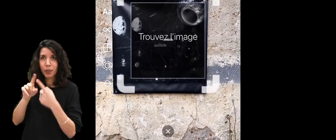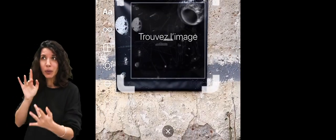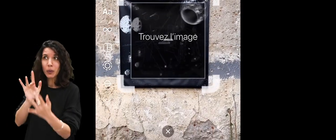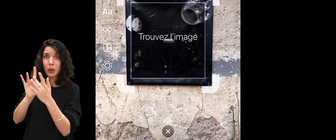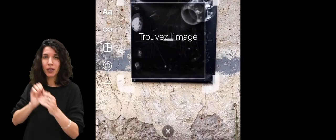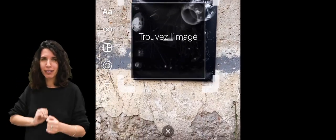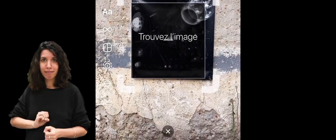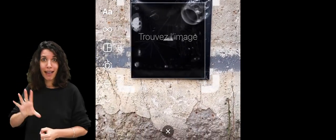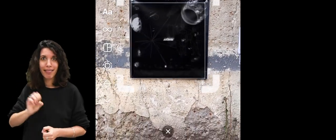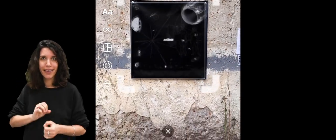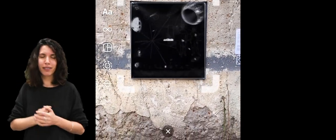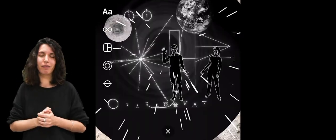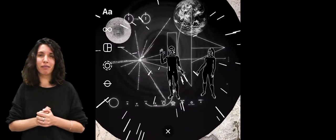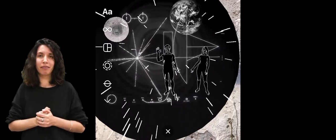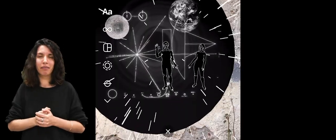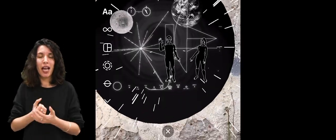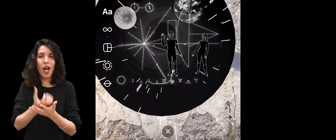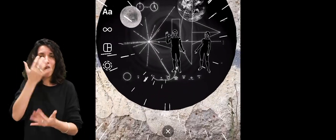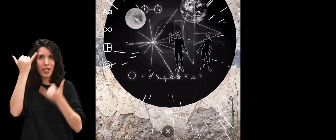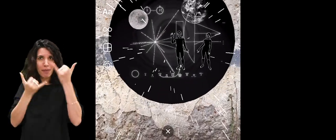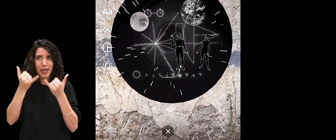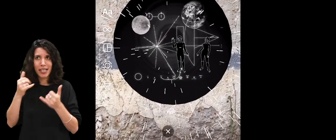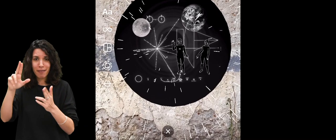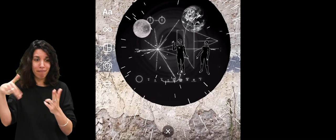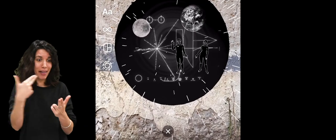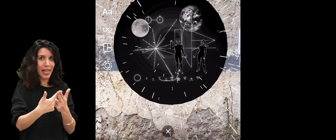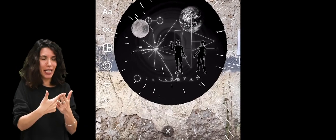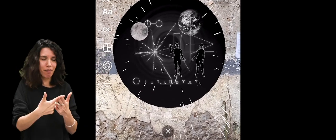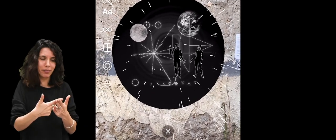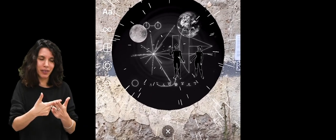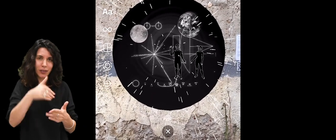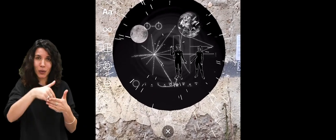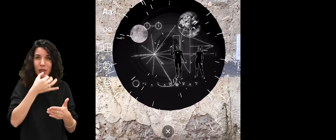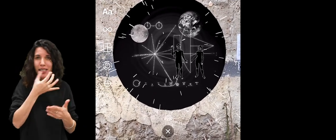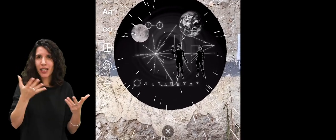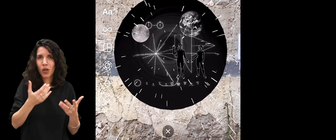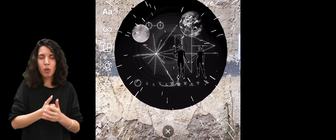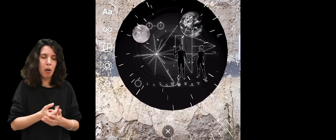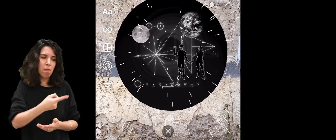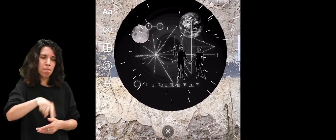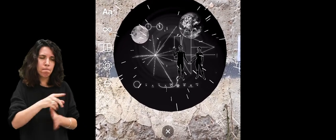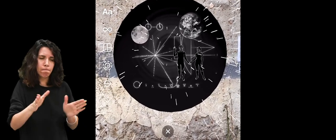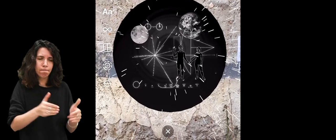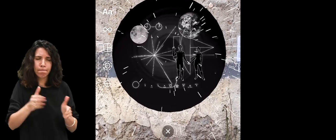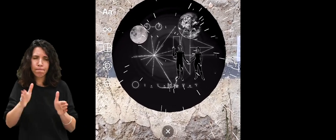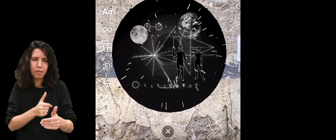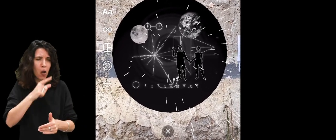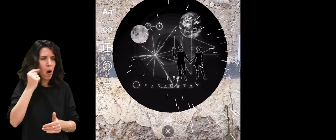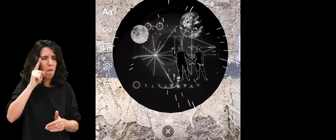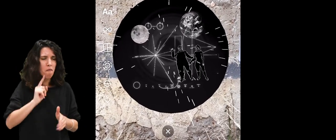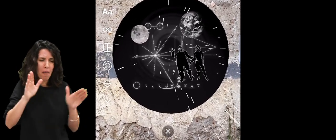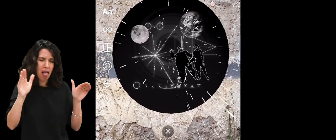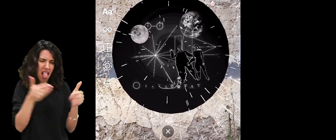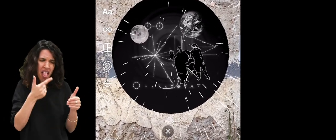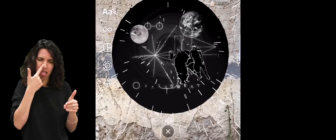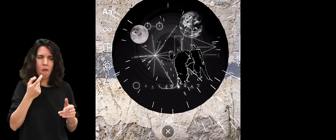Cette œuvre met en scène une réponse des extraterrestres, qui signifie à leurs voisins galactiques, qui ne sont pas intéressés par leur concept de binarité et l